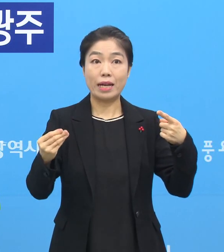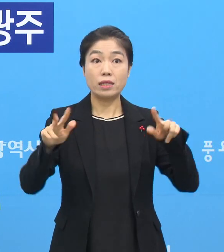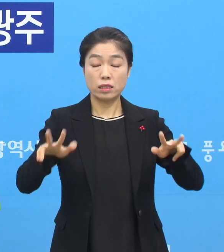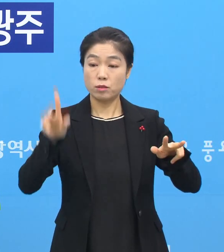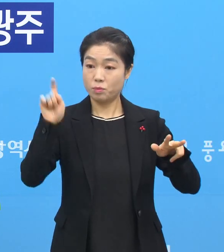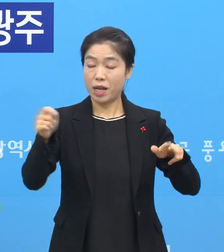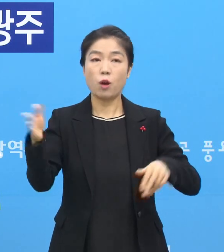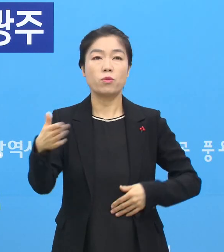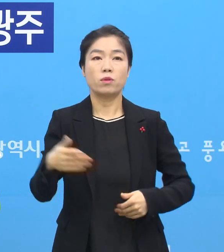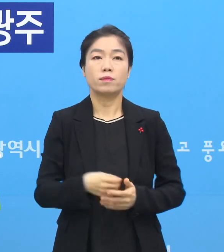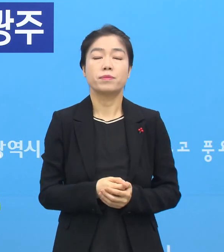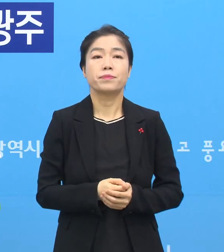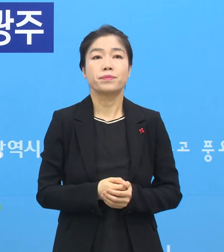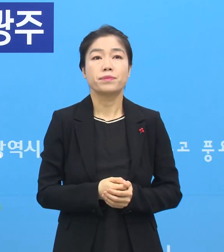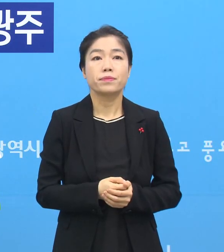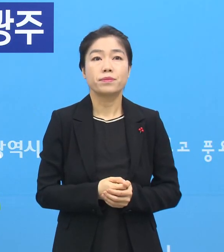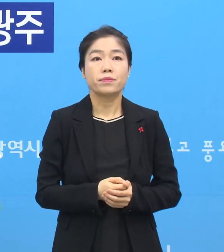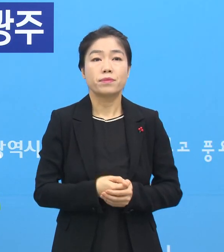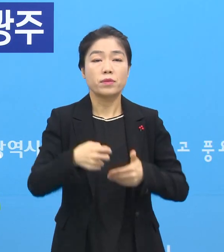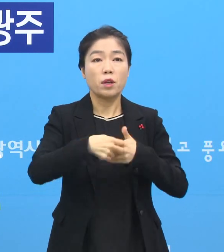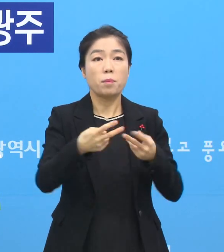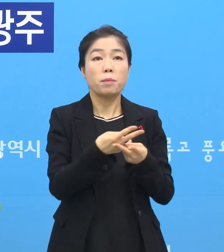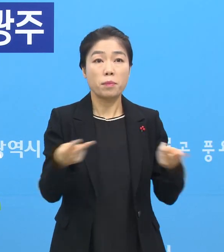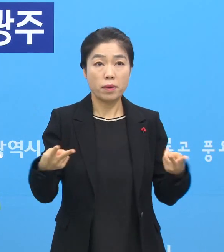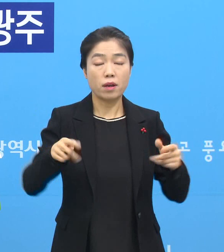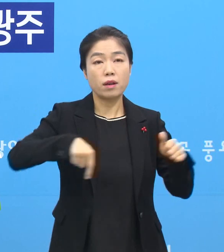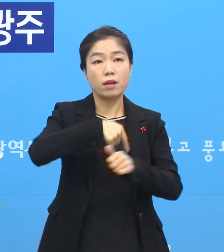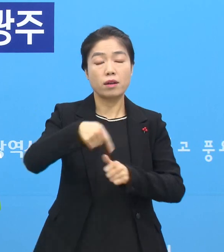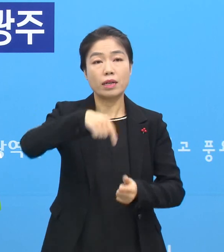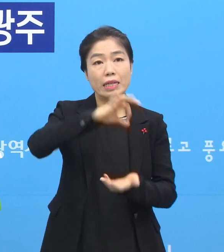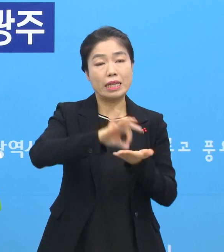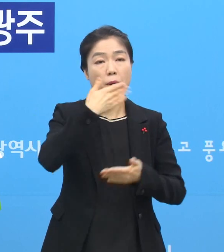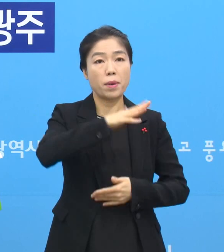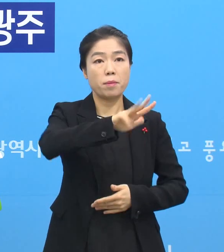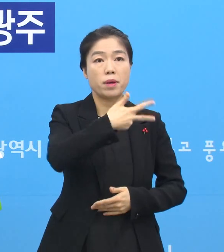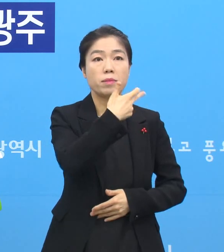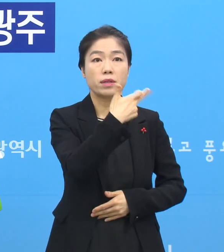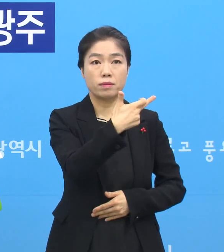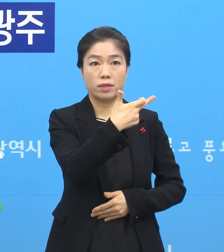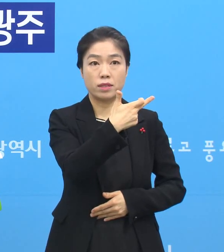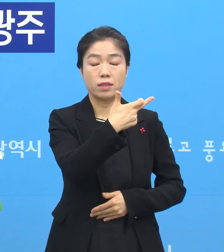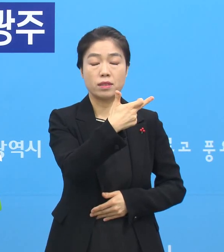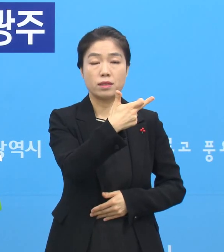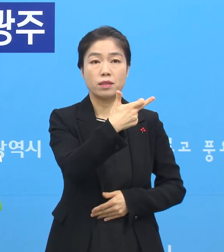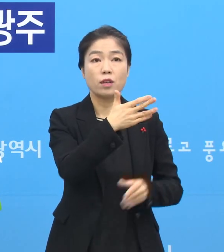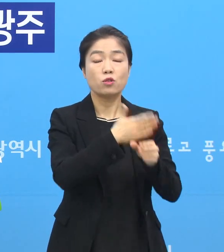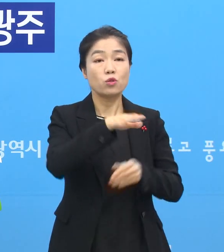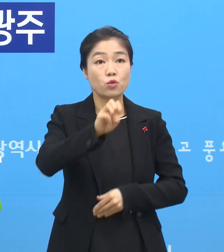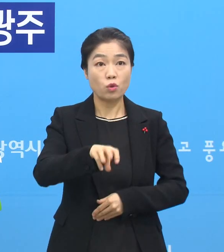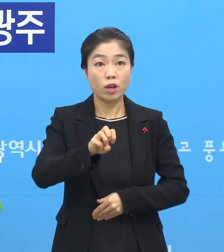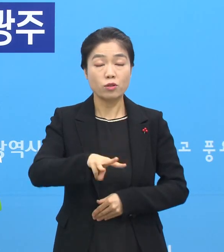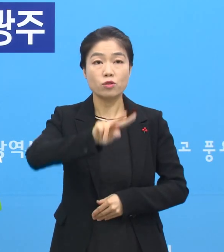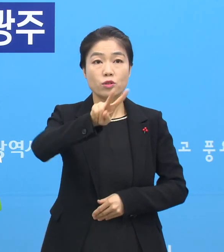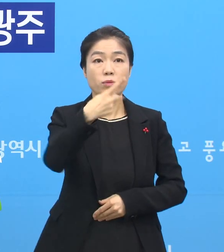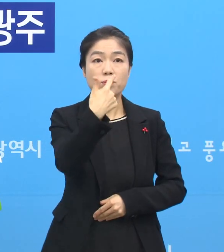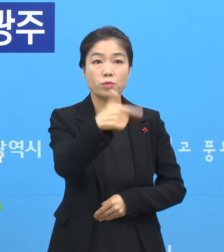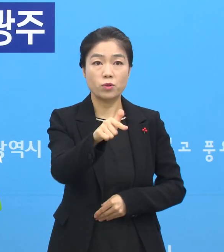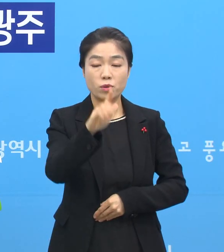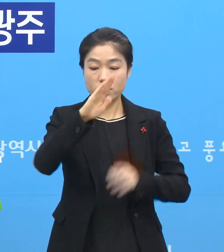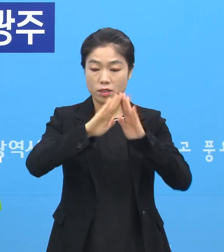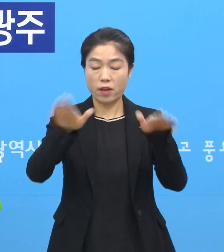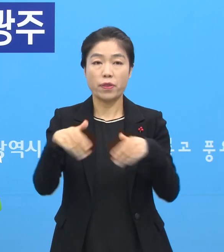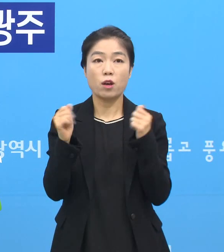아직까지 확진자는 없습니다. 병상 현황입니다. 총 가용병상 817병상입니다. 광주 환자는 206명,